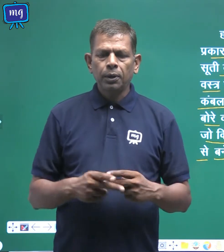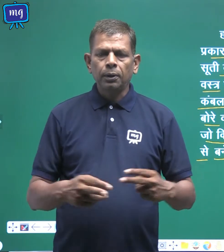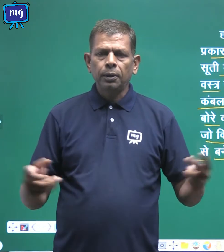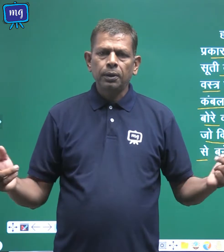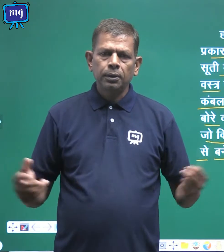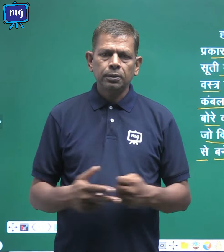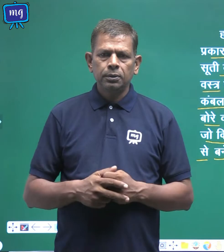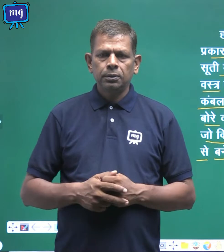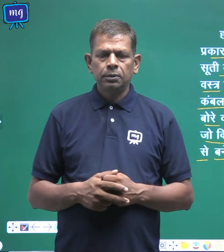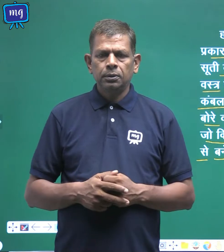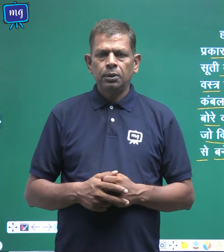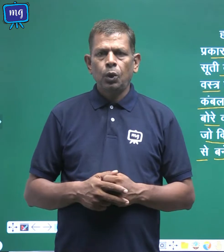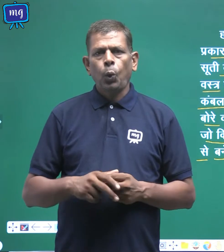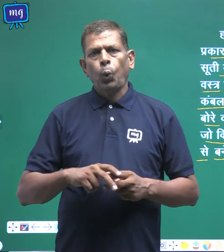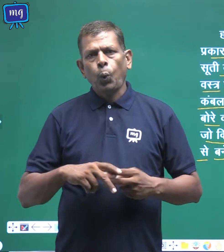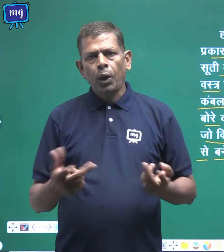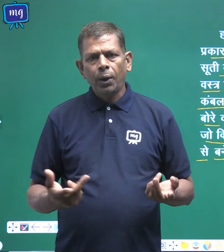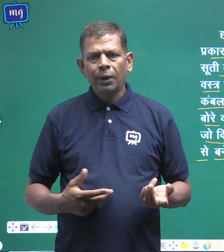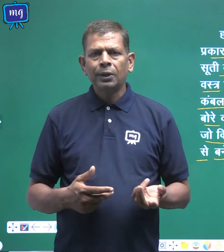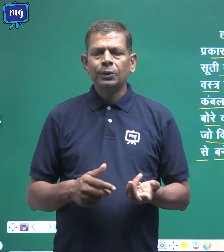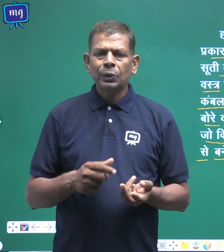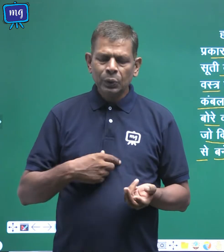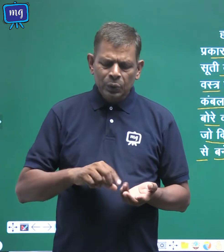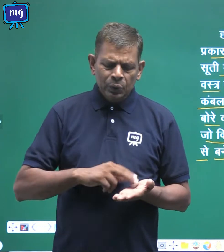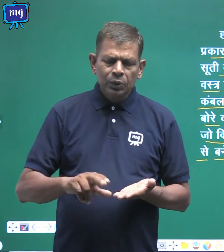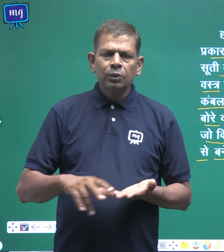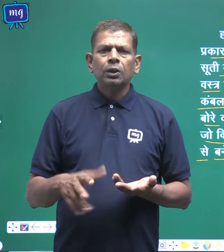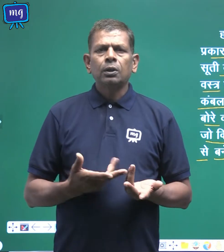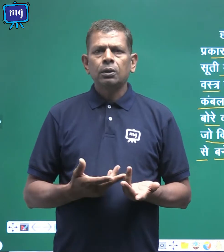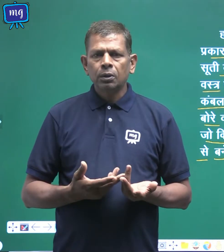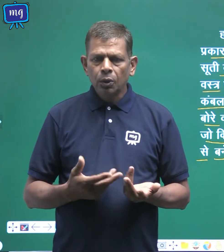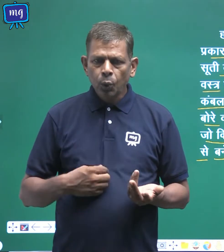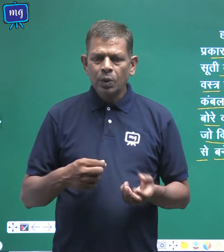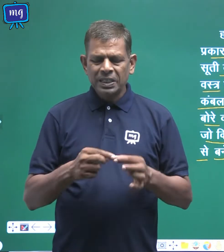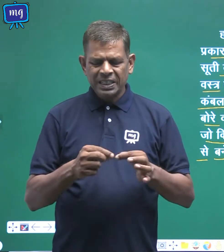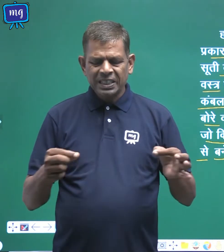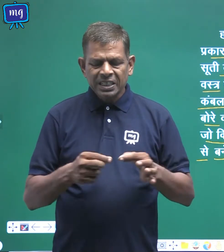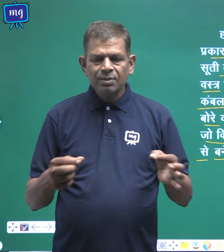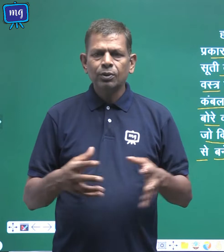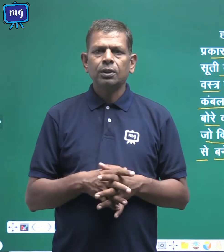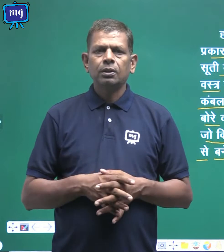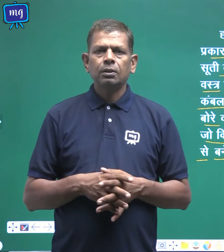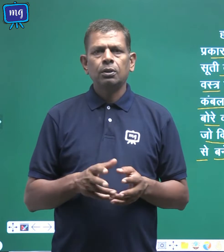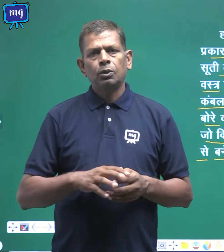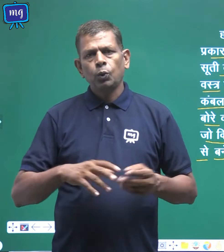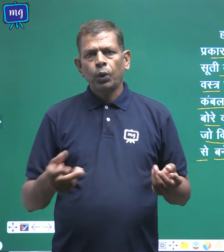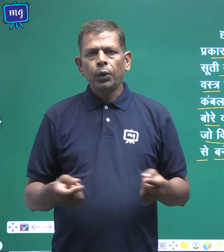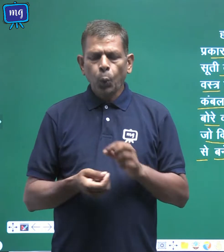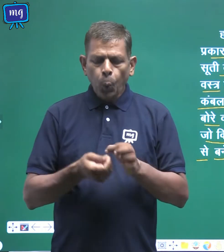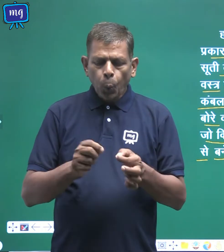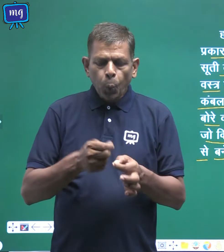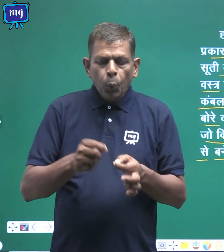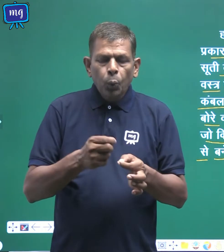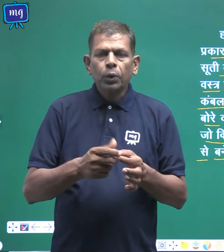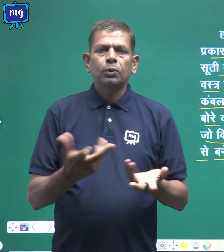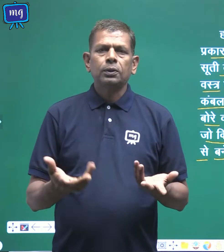कोई वस्त्र सूती होता है, कोई रेश्मी होता है और कोई उनि